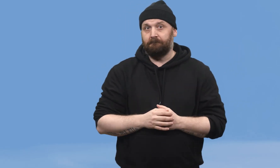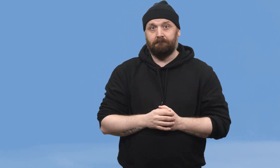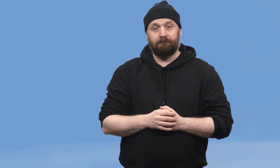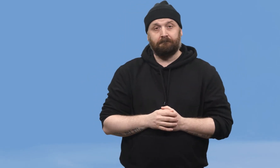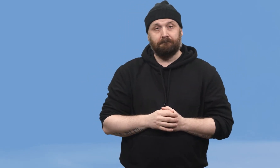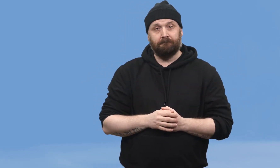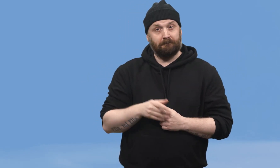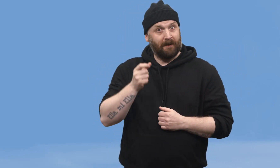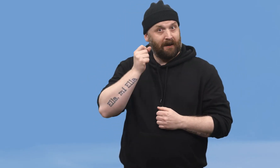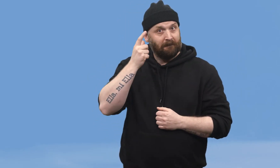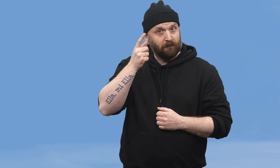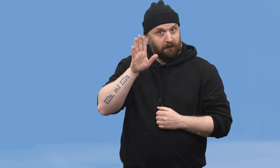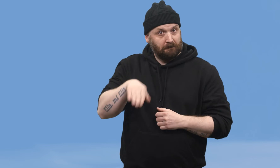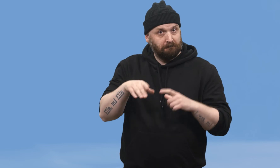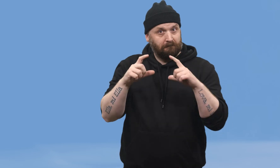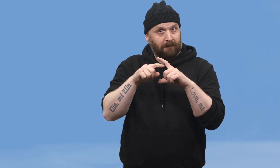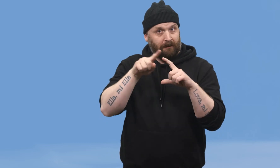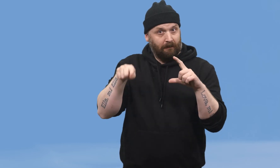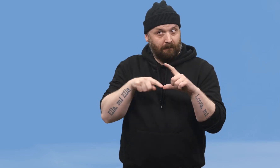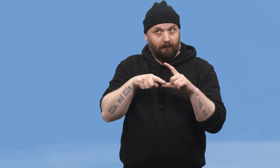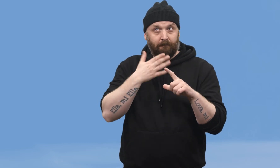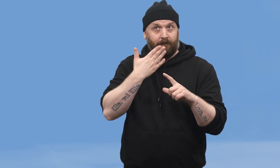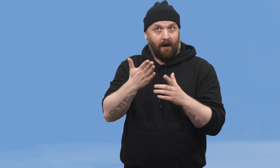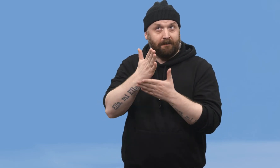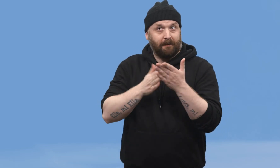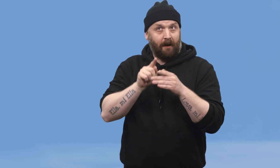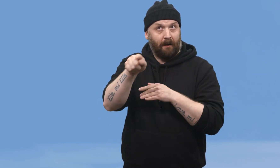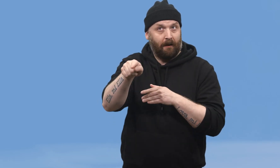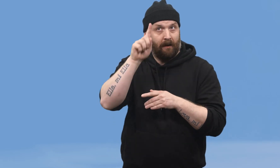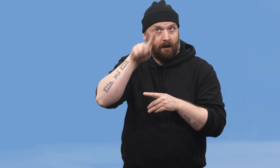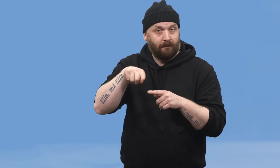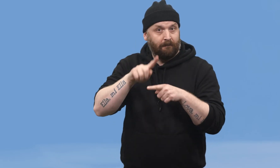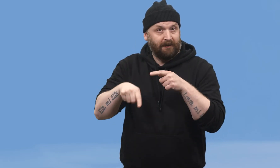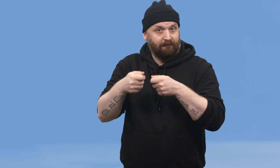Er informasjonen som er i dette bildet greit å dele, eller kan det misbrukes?